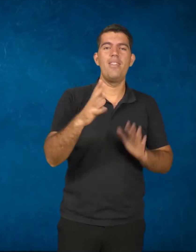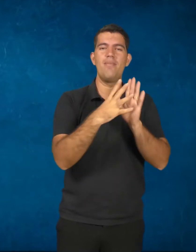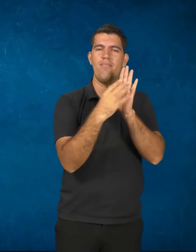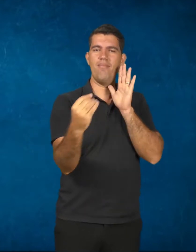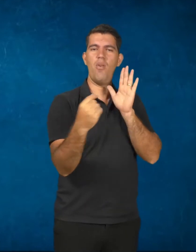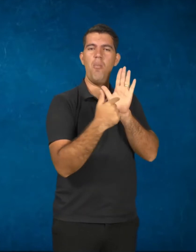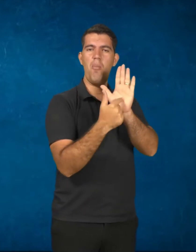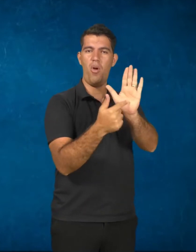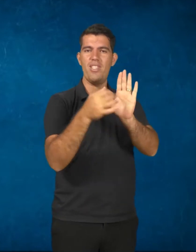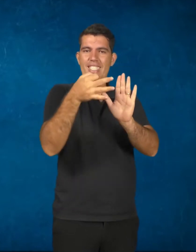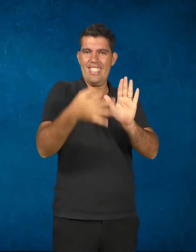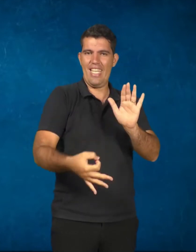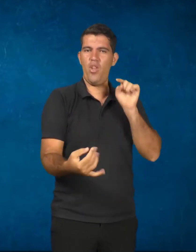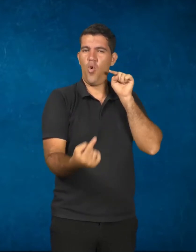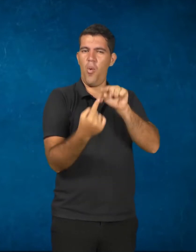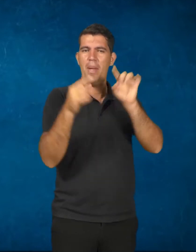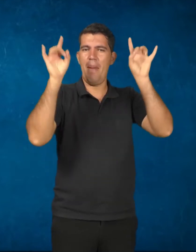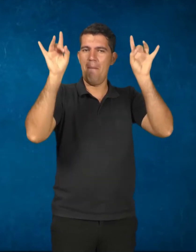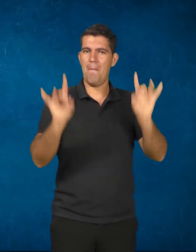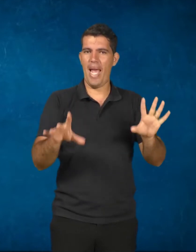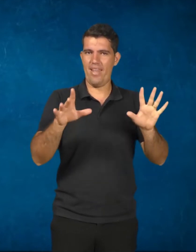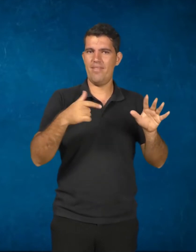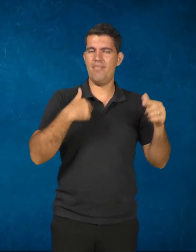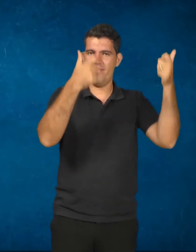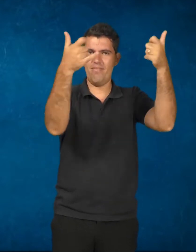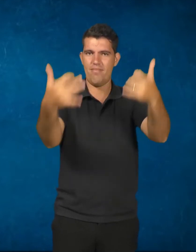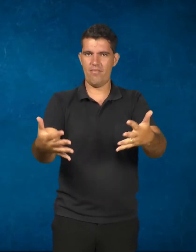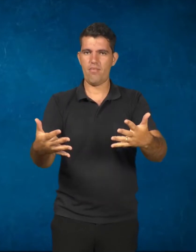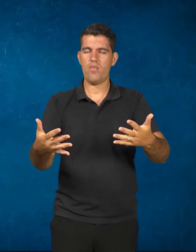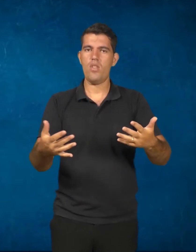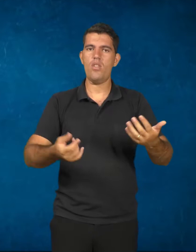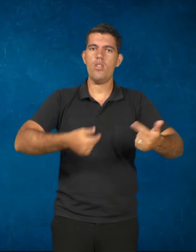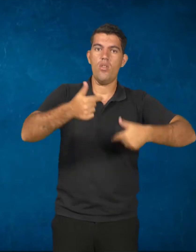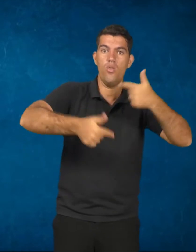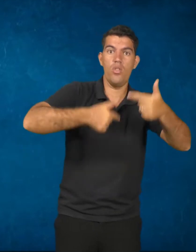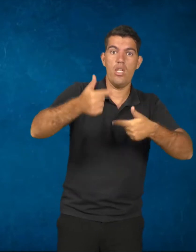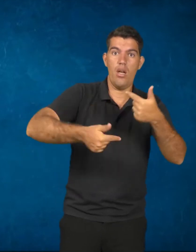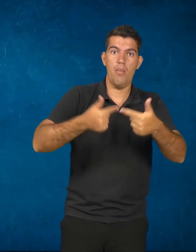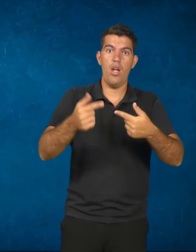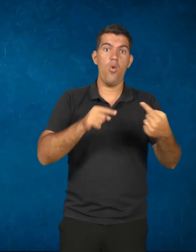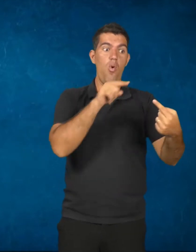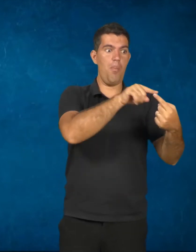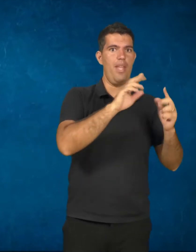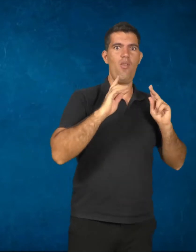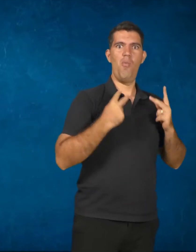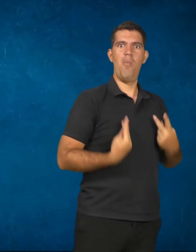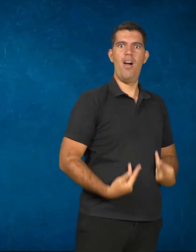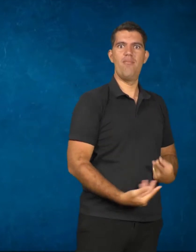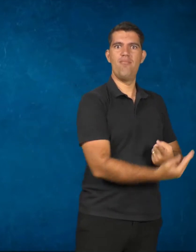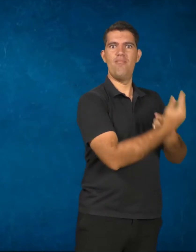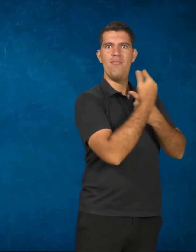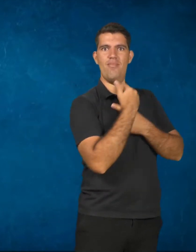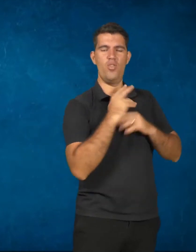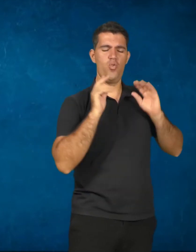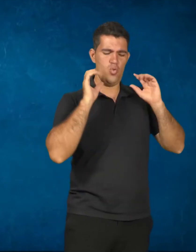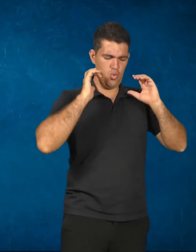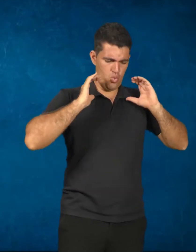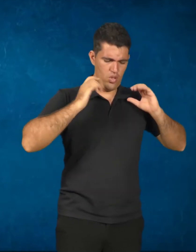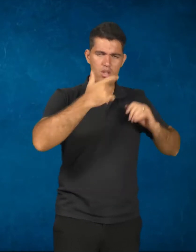isso que foi falado aqui. O tanto que um trabalho contribui para a humanização de um sujeito, que é o caso